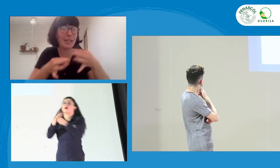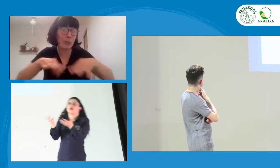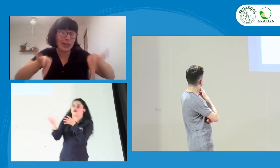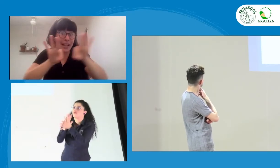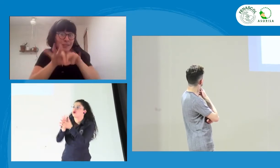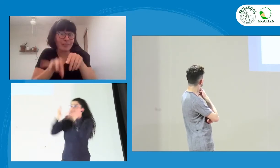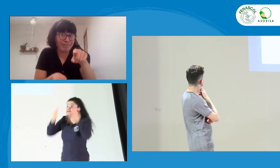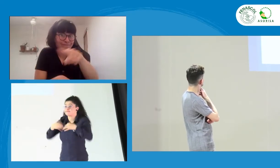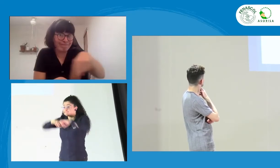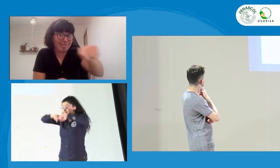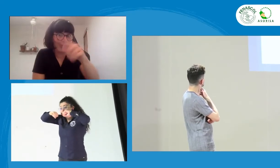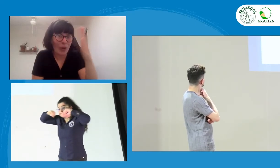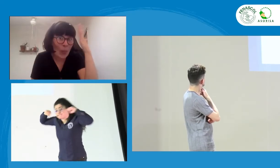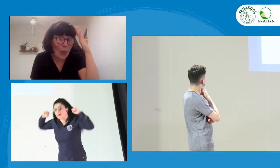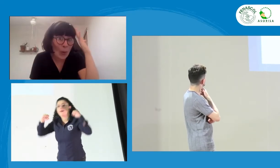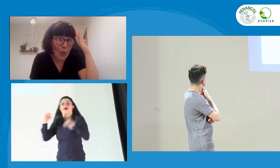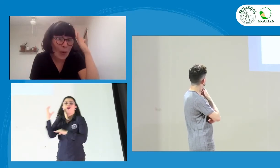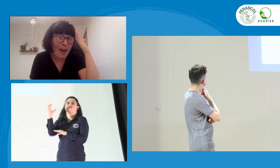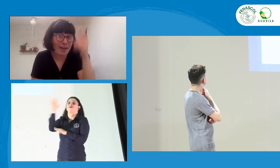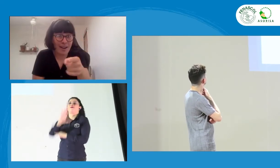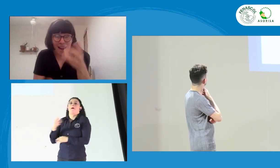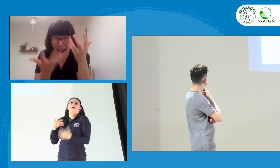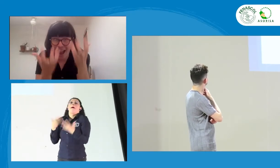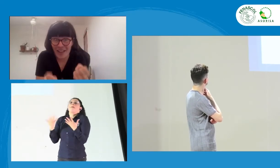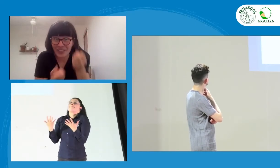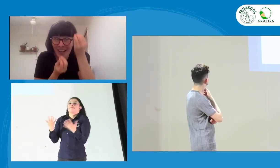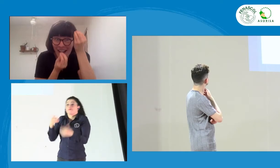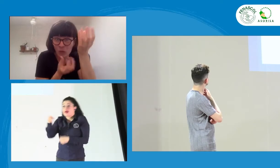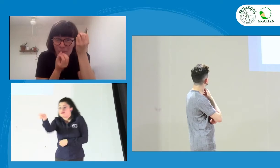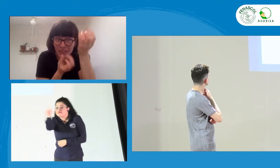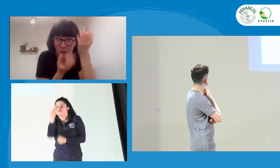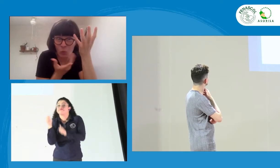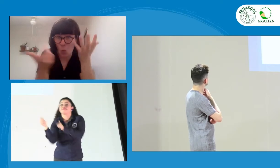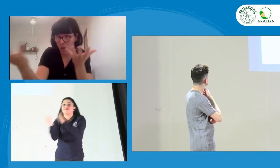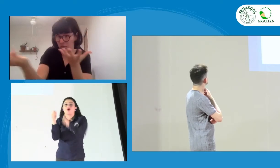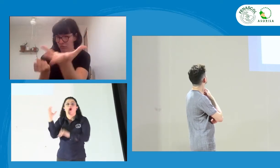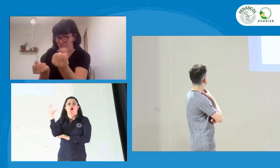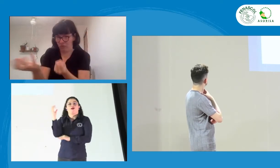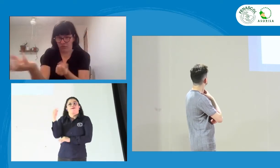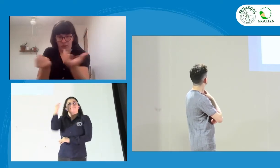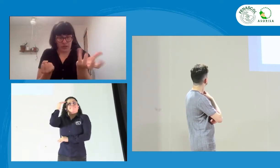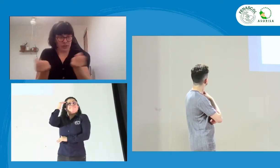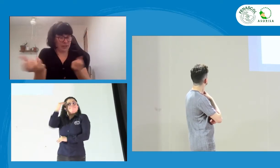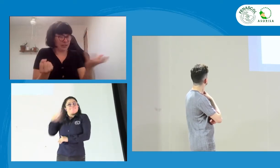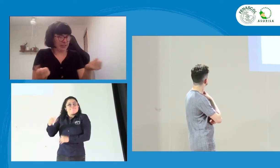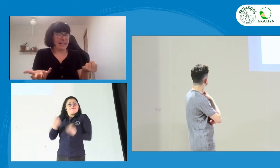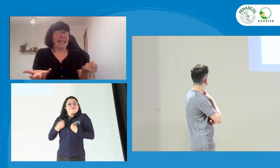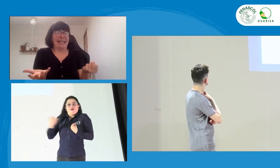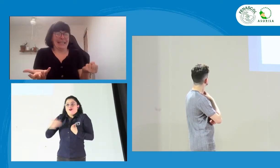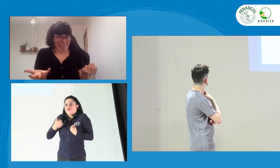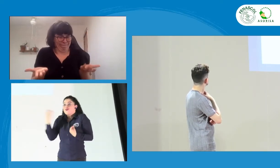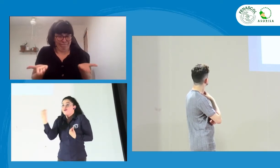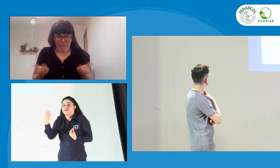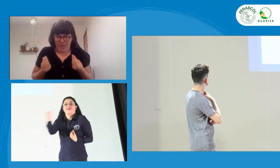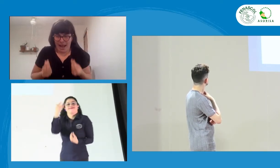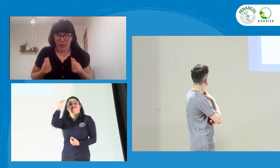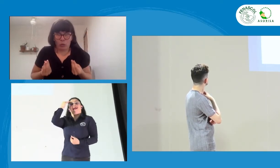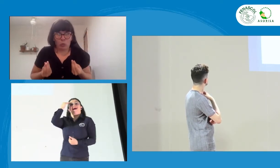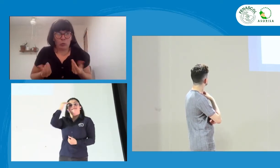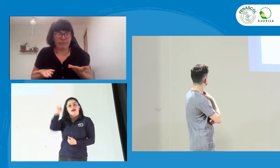puedo saber, no puedo llegar allí como en ese arbitraje. Pero ustedes mismos son los que conocen la información. Ustedes mismos son